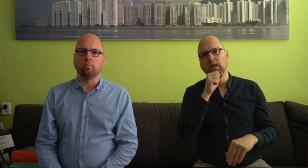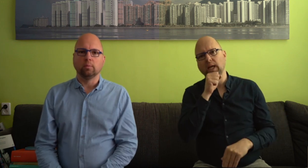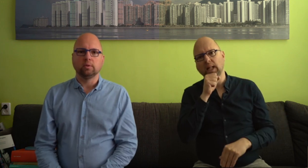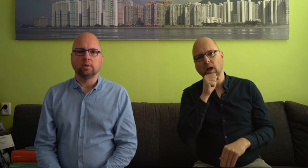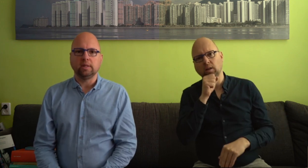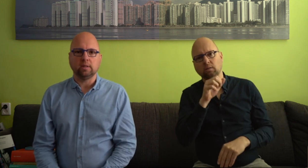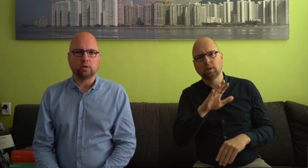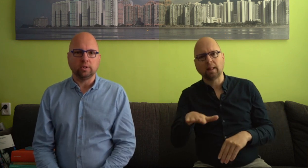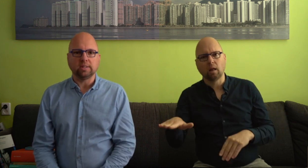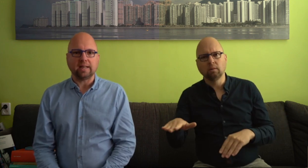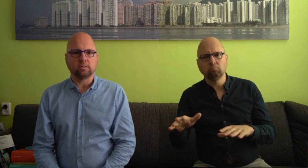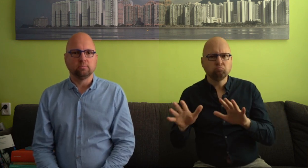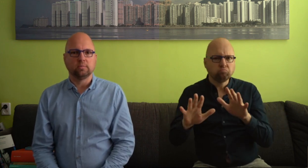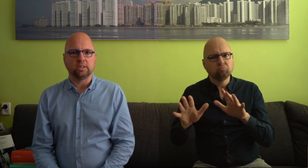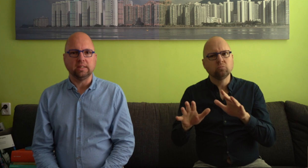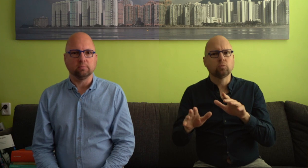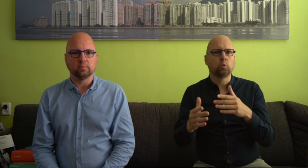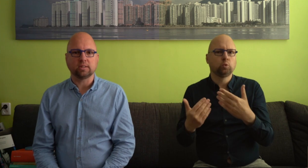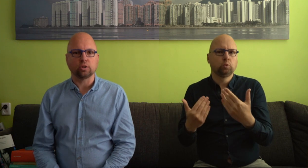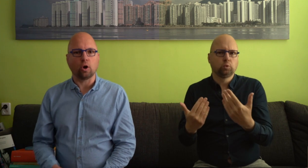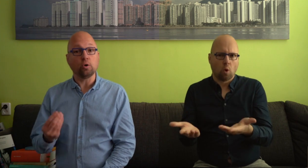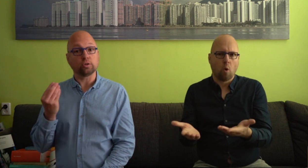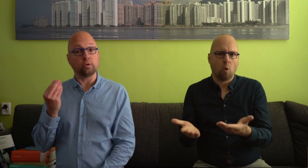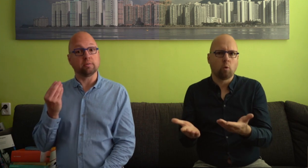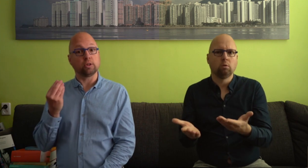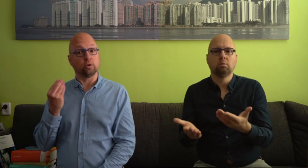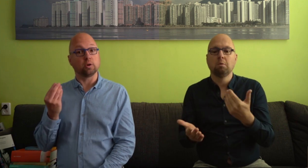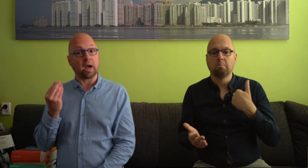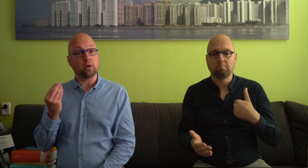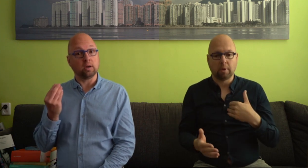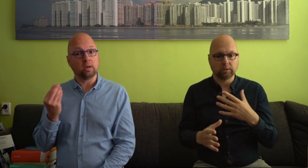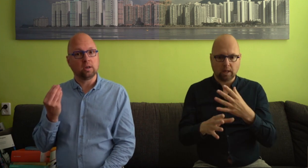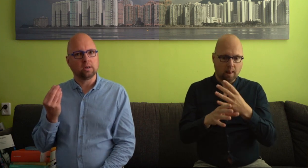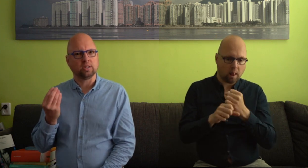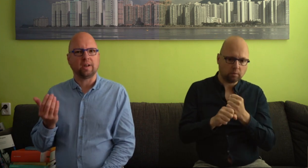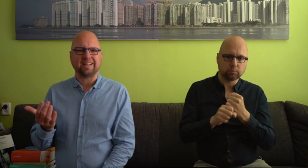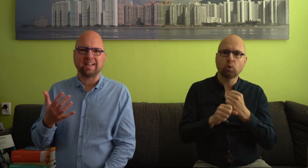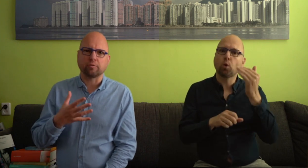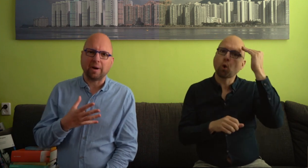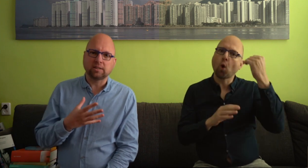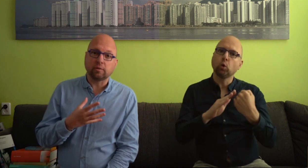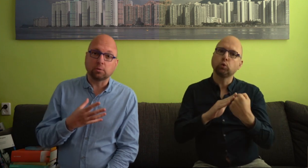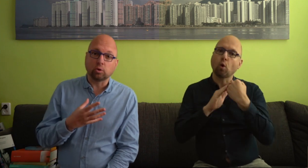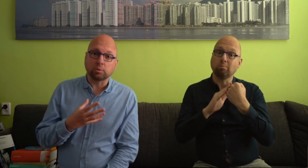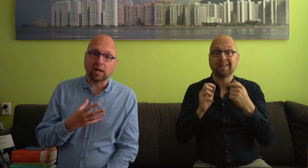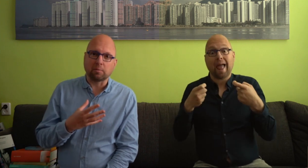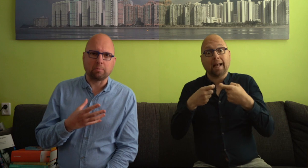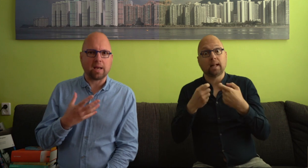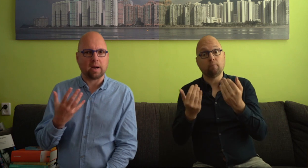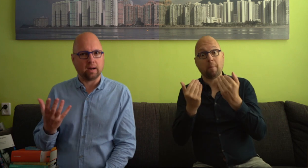om die iconiciteit te zien. Dat is een geheugensteuntje wat je kunt gebruiken. Het is wel extra informatie wat je moet opslaan, maar blijkbaar